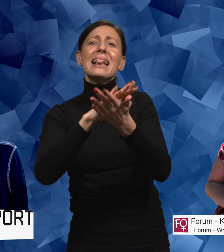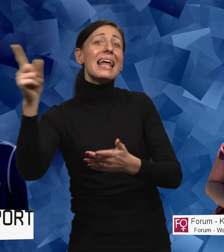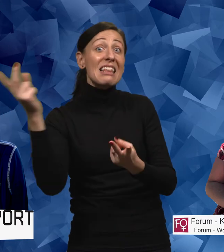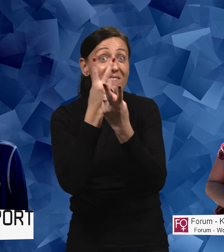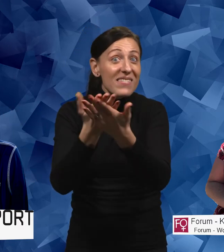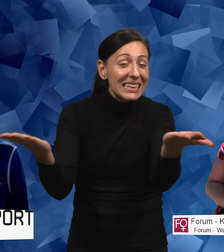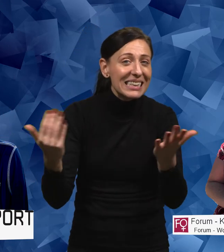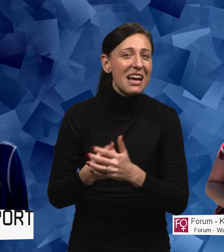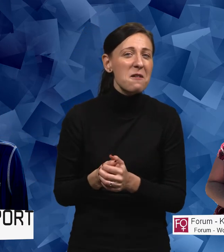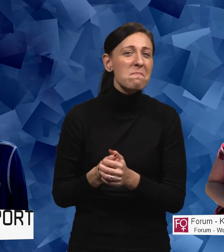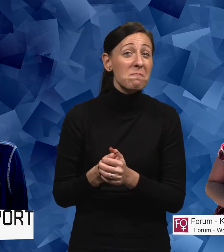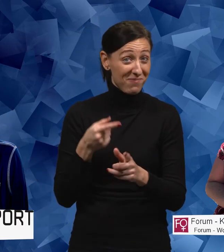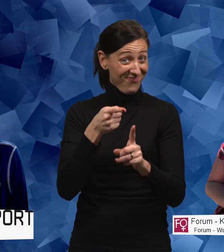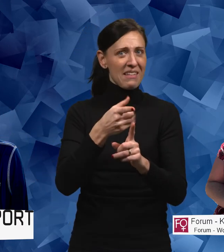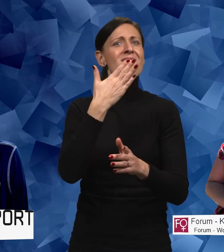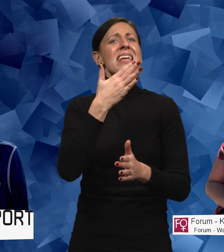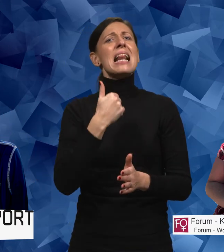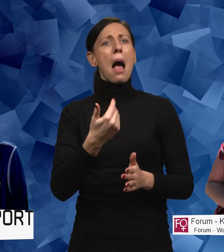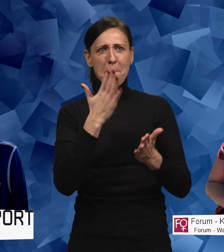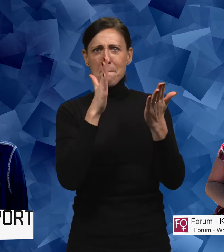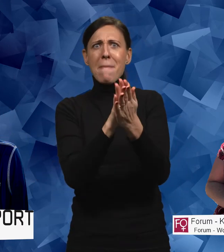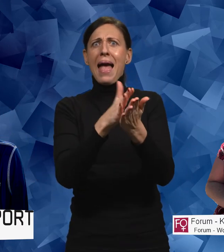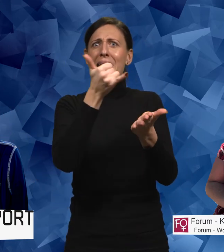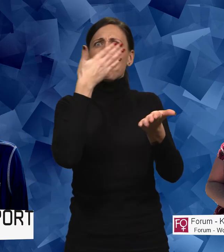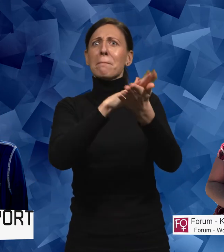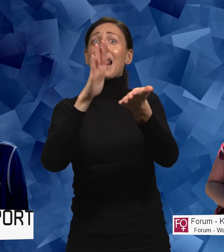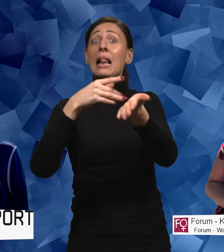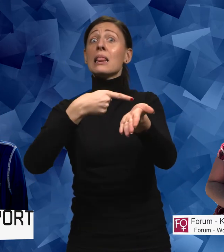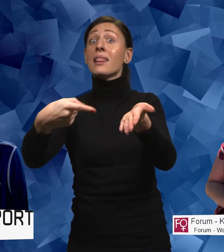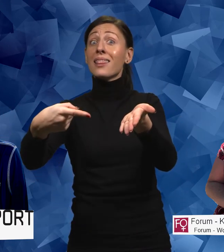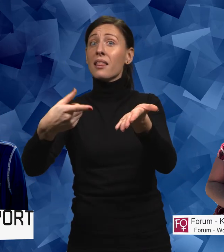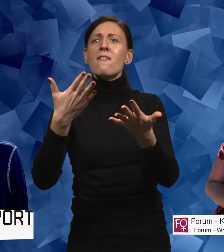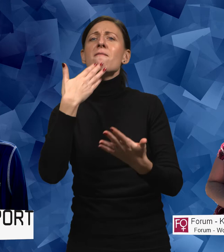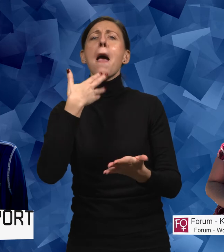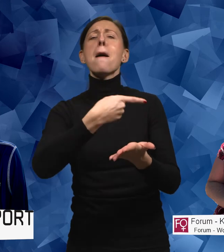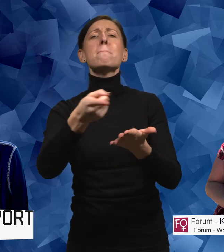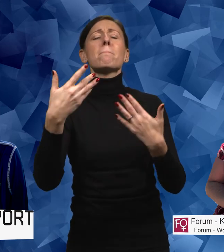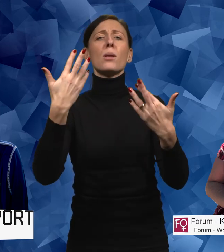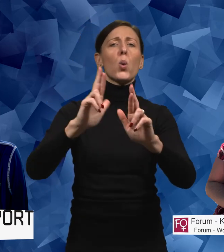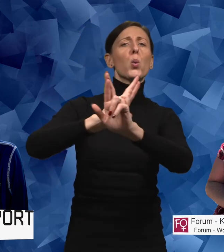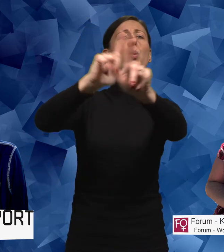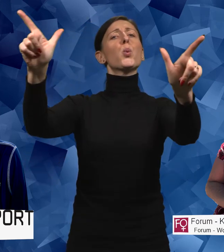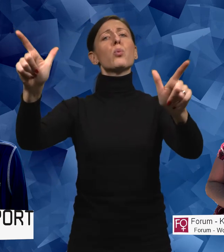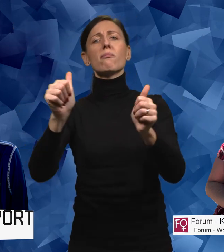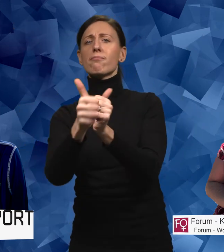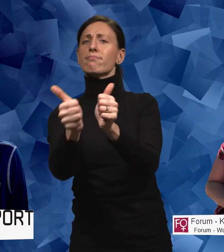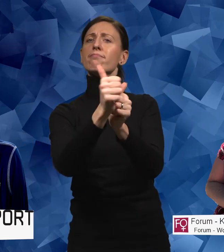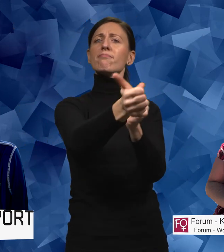bilder visar ni? Vilka finns på bilderna som syns? Vilka är det som är ute och företräder och